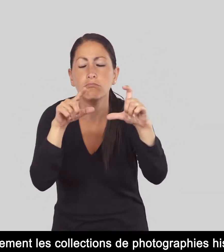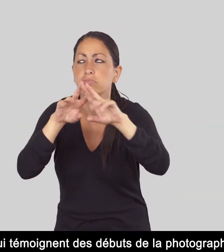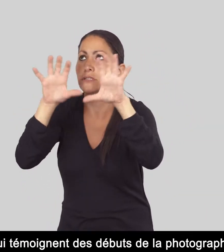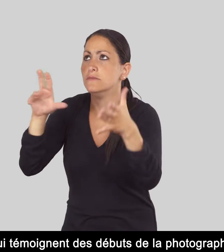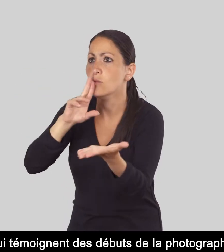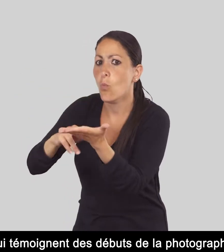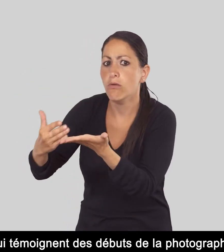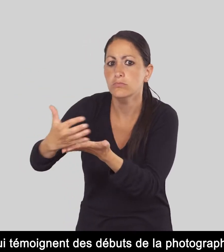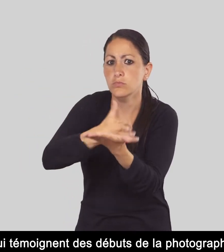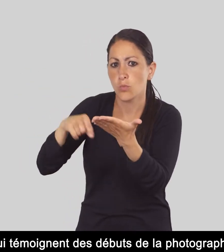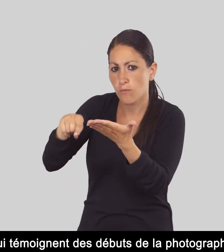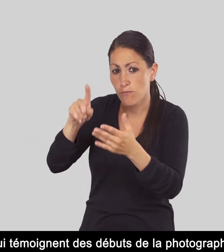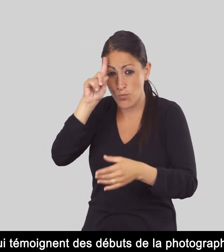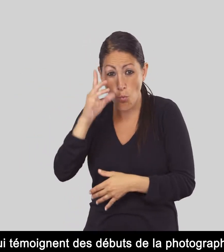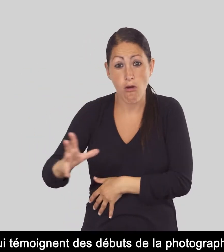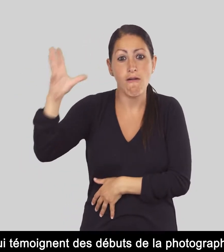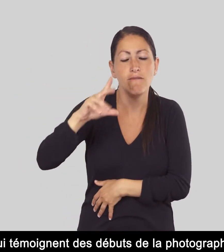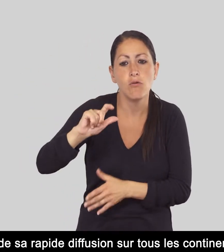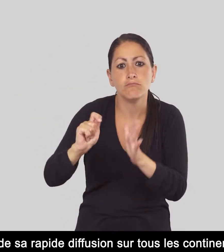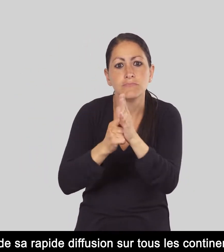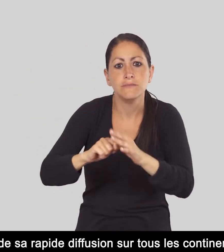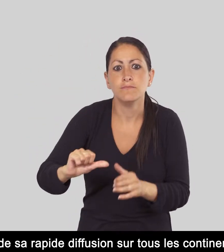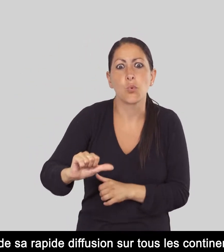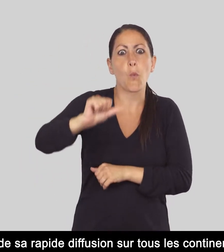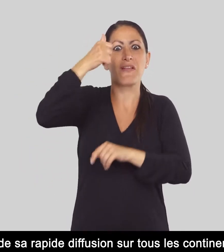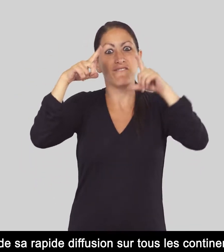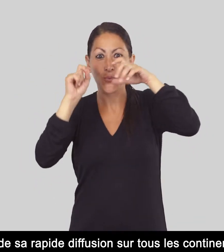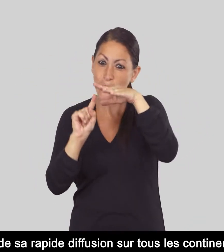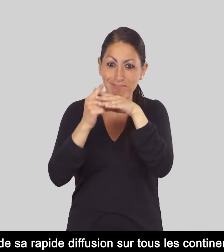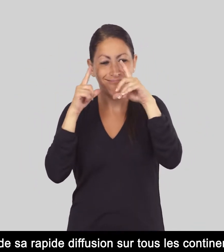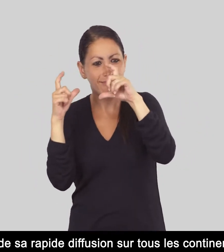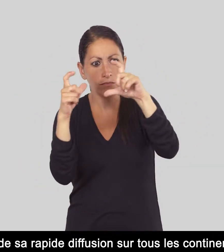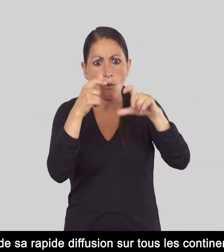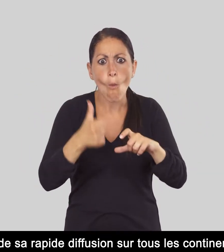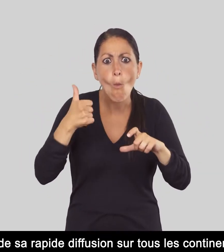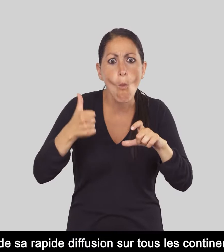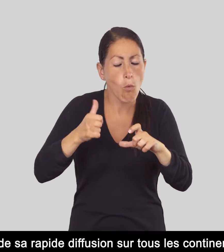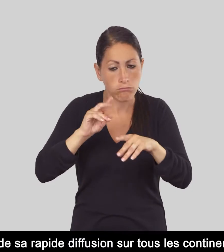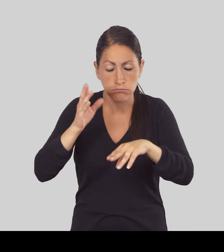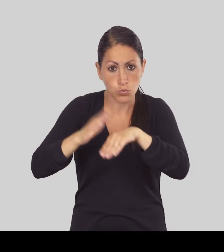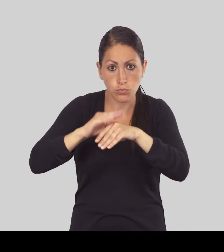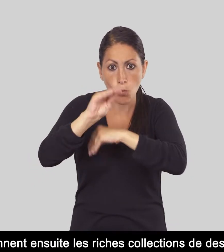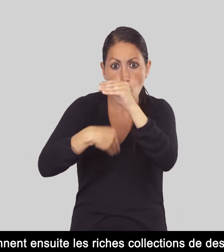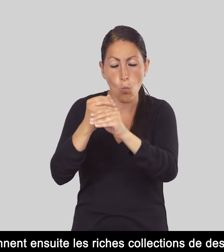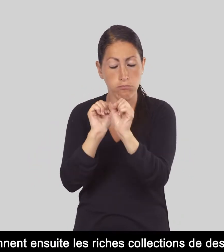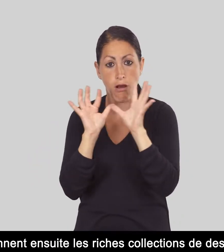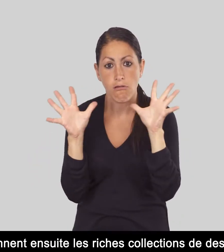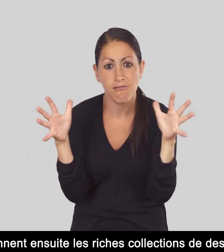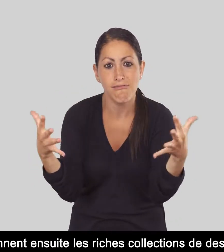qui témoignent des débuts de la photographie et de sa rapide diffusion sur tous les continents. Viennent ensuite